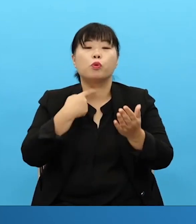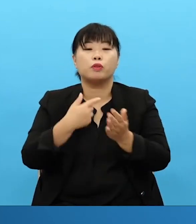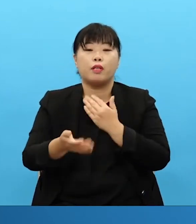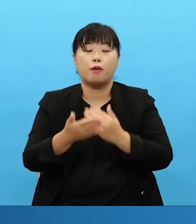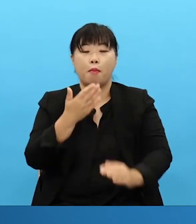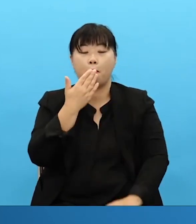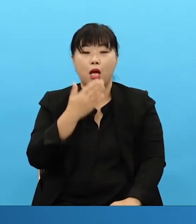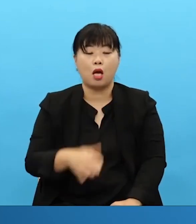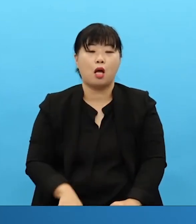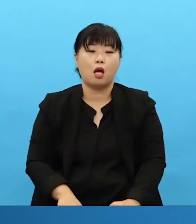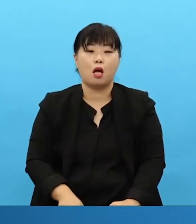이런 일이 나쁜 거죠.